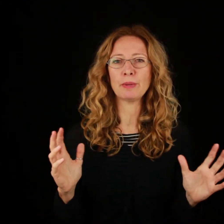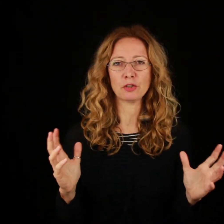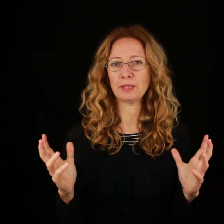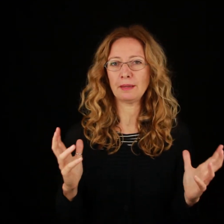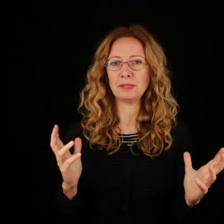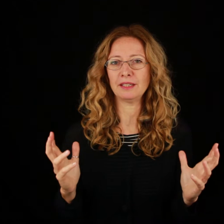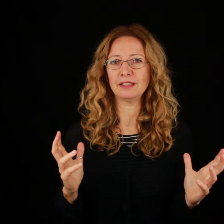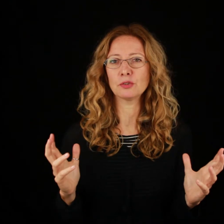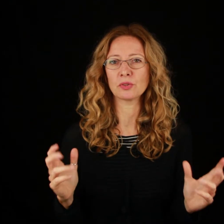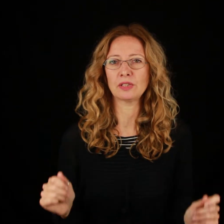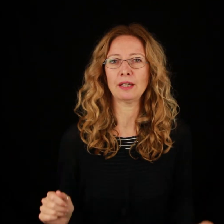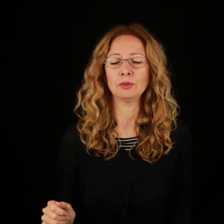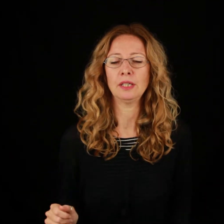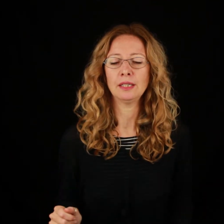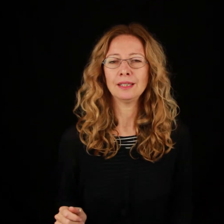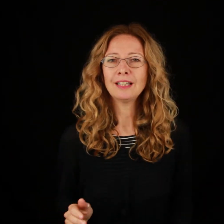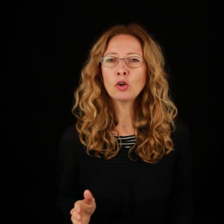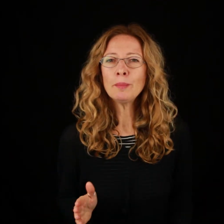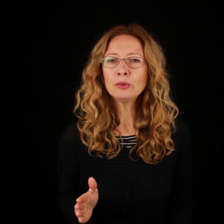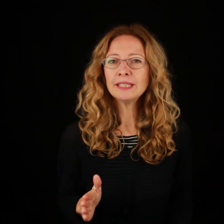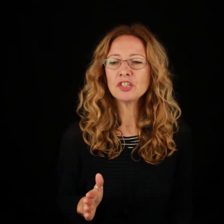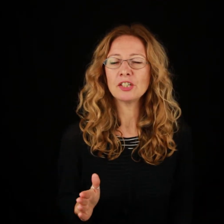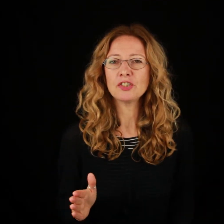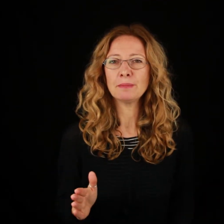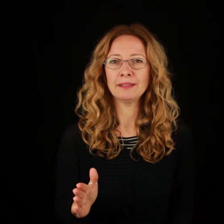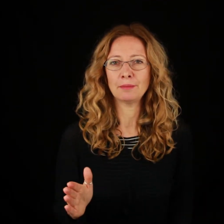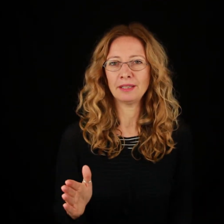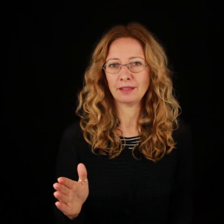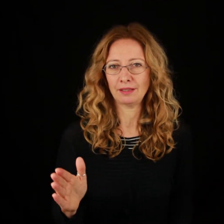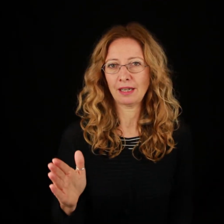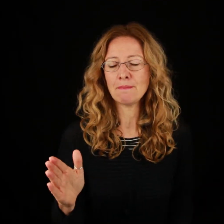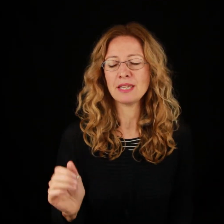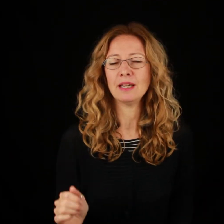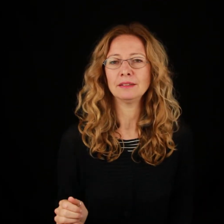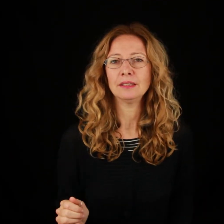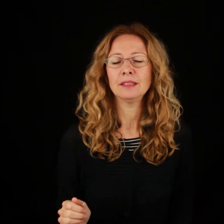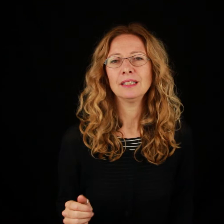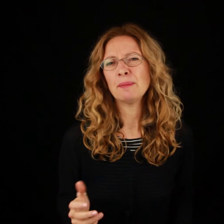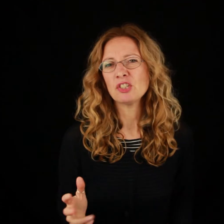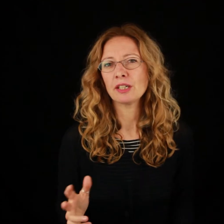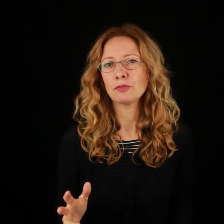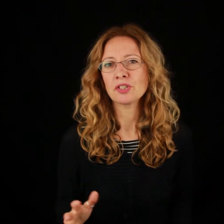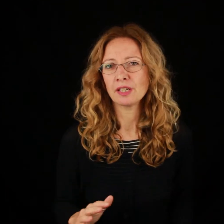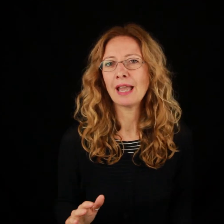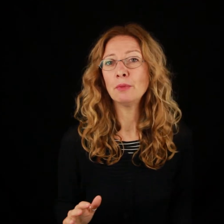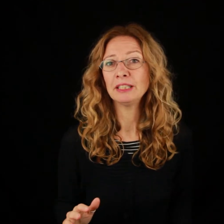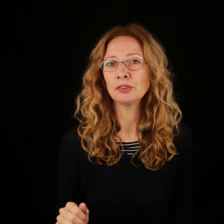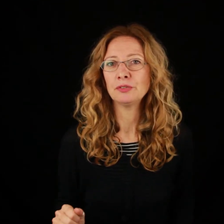specchio per capire il suo stato. Da come ondeggia leggermente mentre cammina, capisce che forse è il momento di